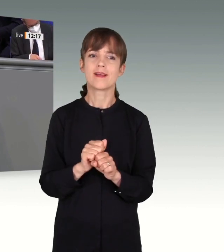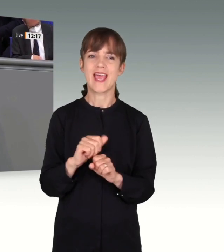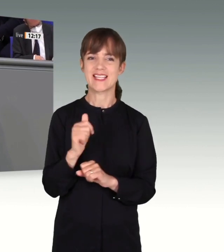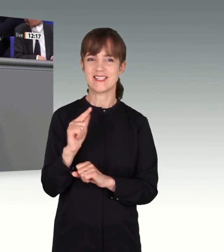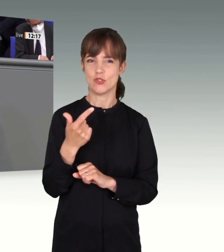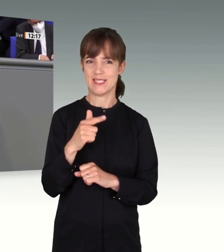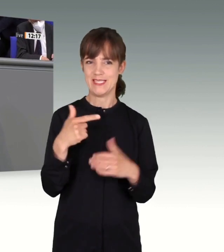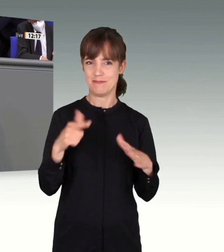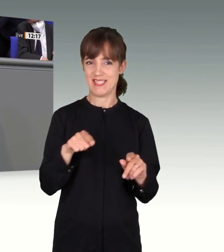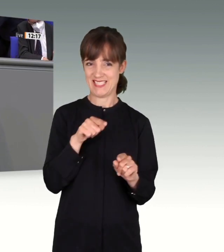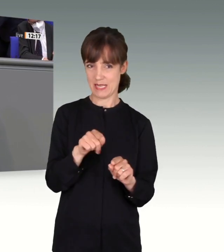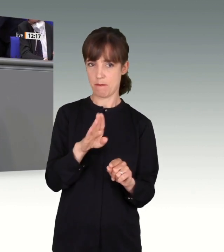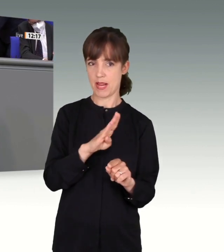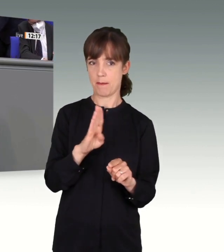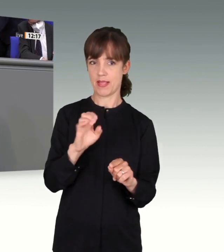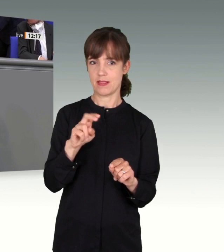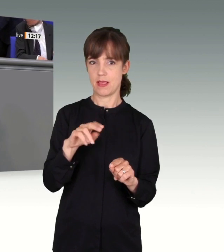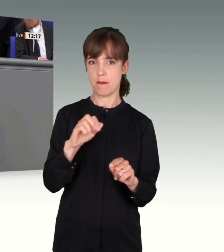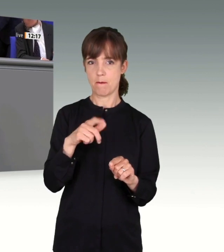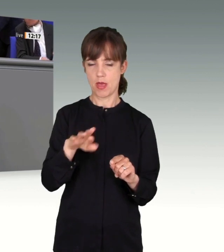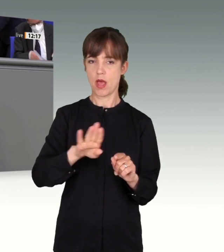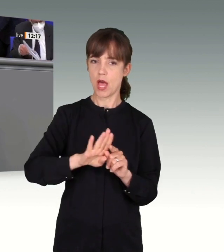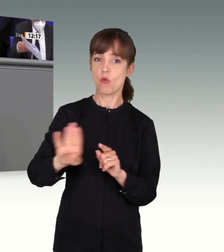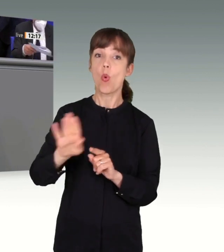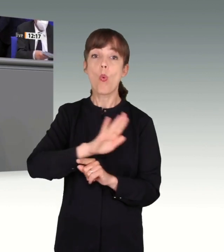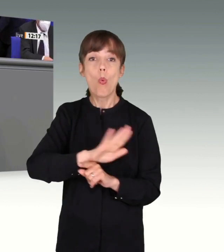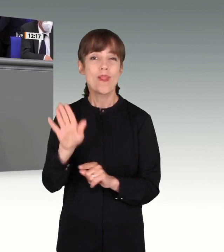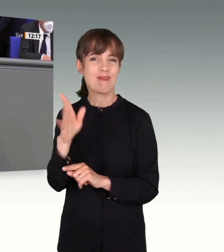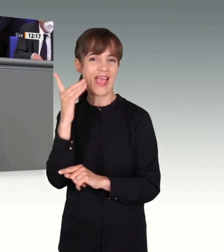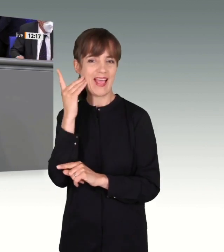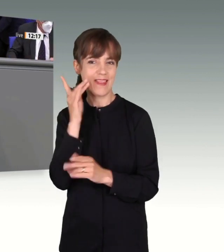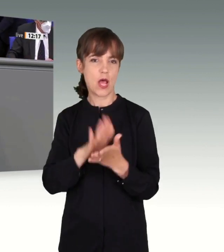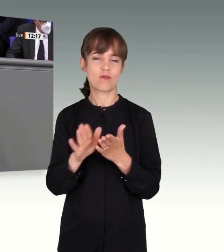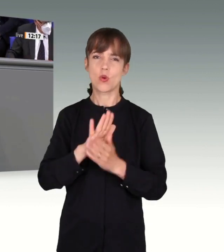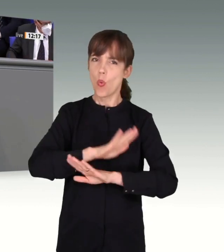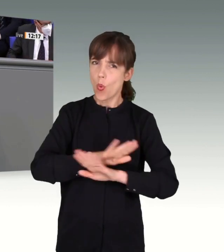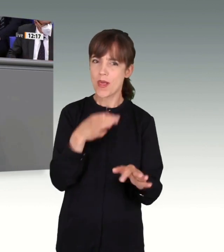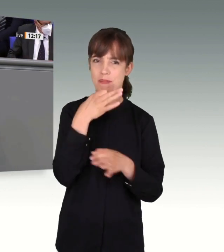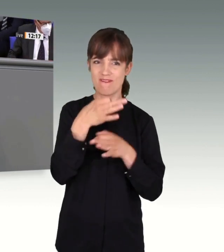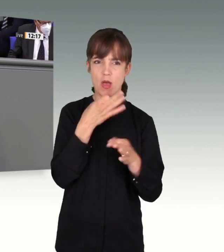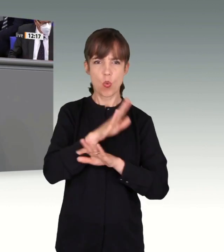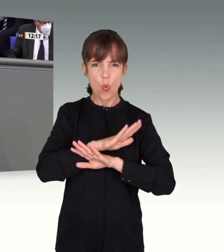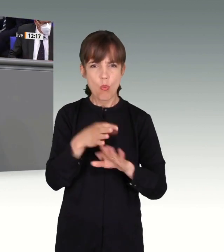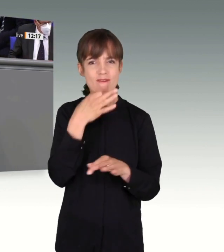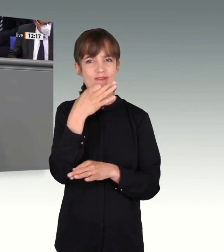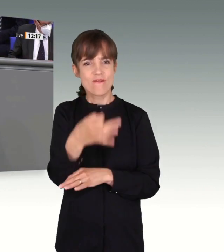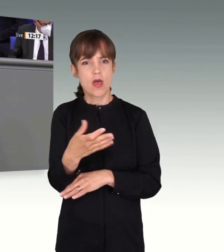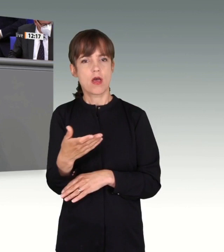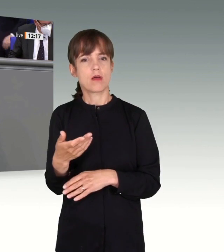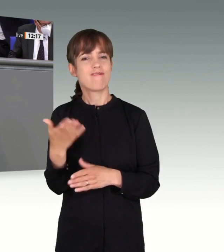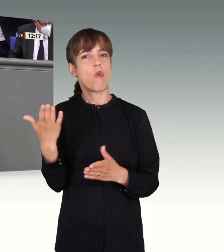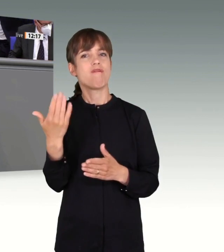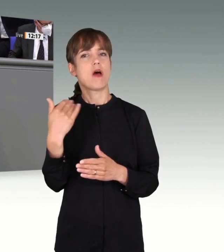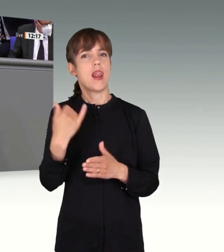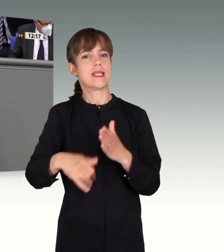abgeschoben, ohne sein Handy vorher ausgewertet zu haben, ohne ihn ausgiebig befragt zu haben, ohne die Frage zu stellen, wo er die letzten